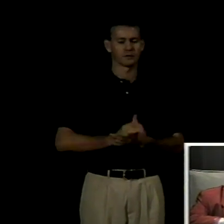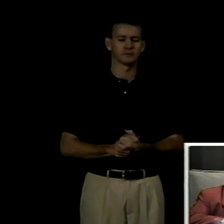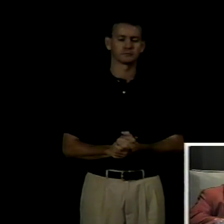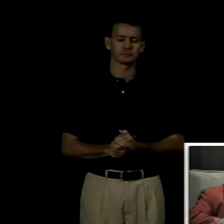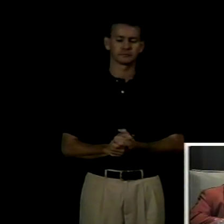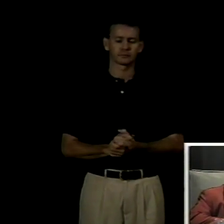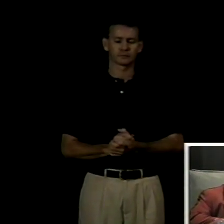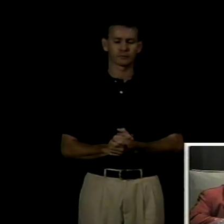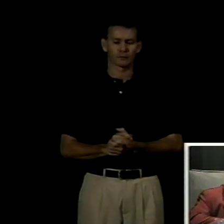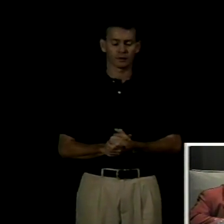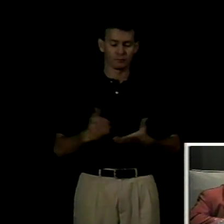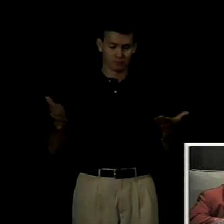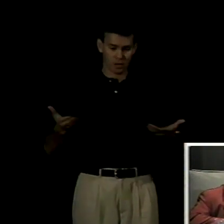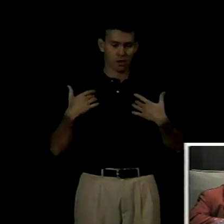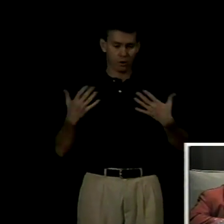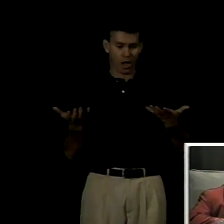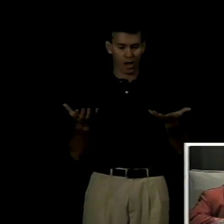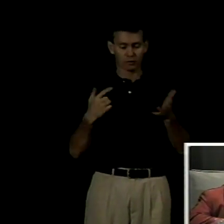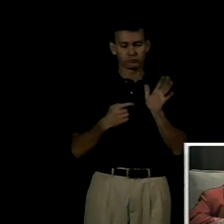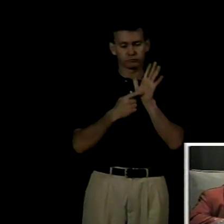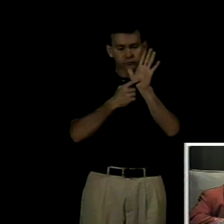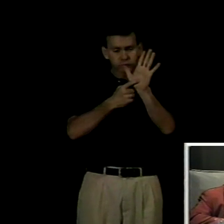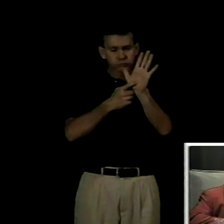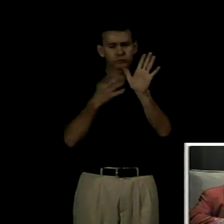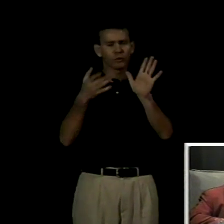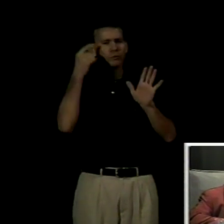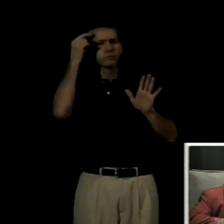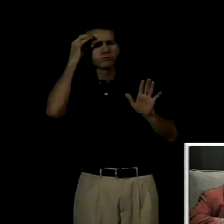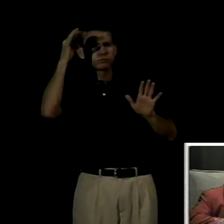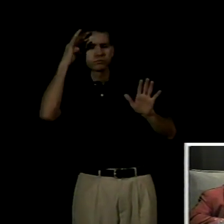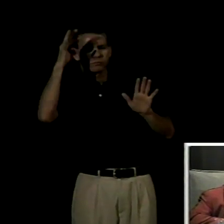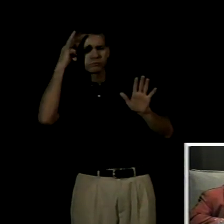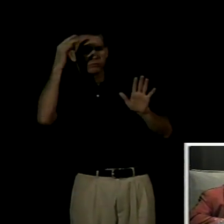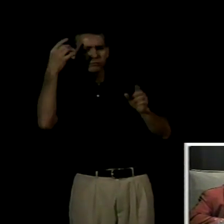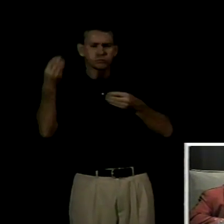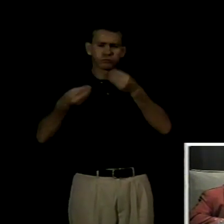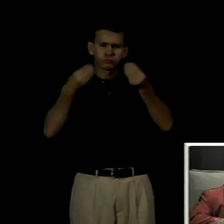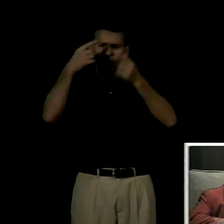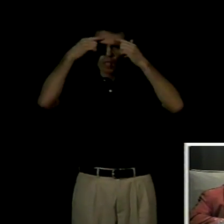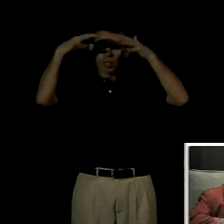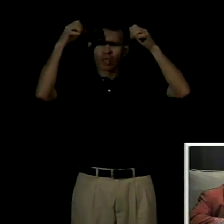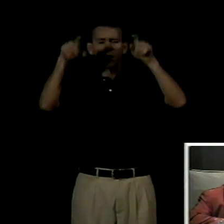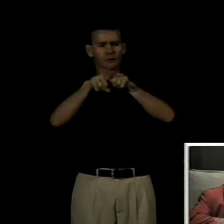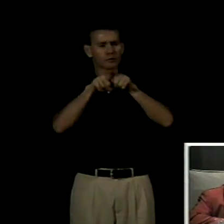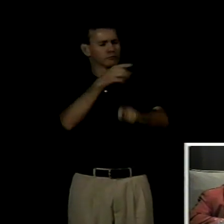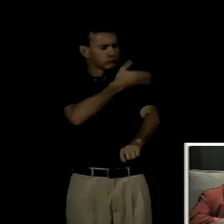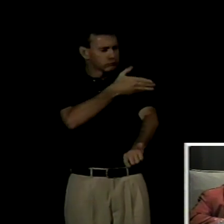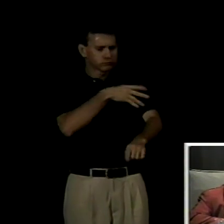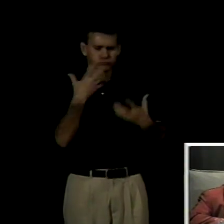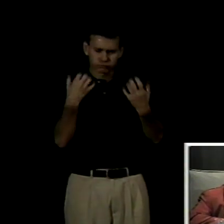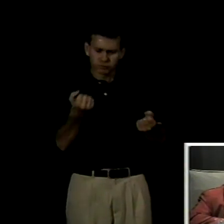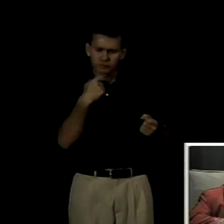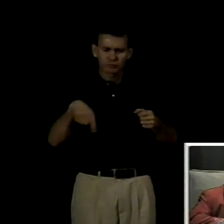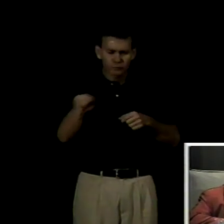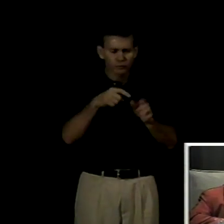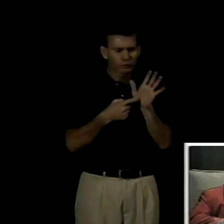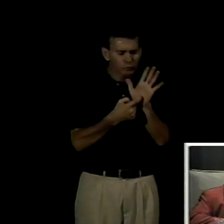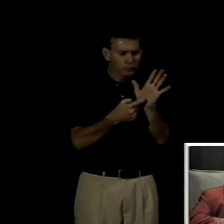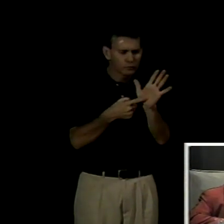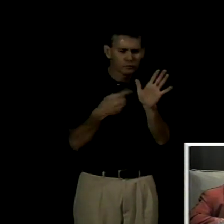pretendo aquí realizar algunas reflexiones teóricas y prácticas acerca de ciertas dificultades inherentes que presenta la